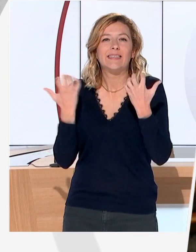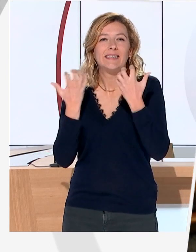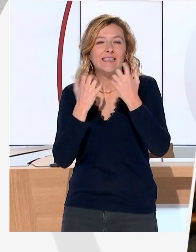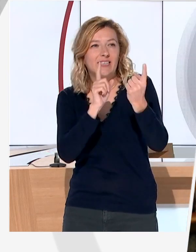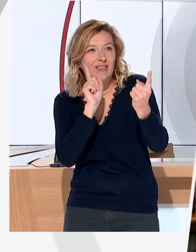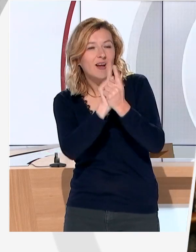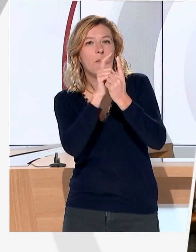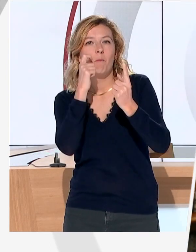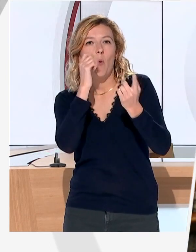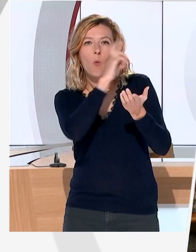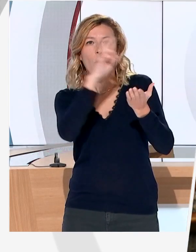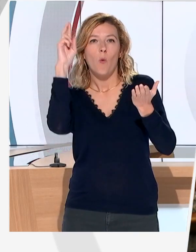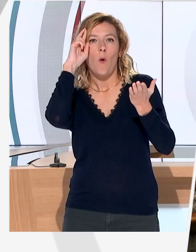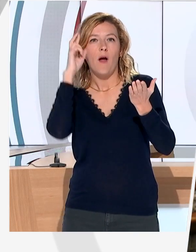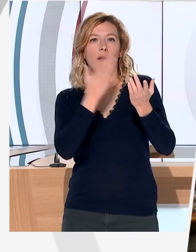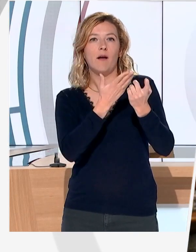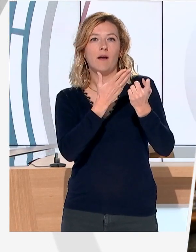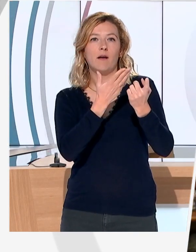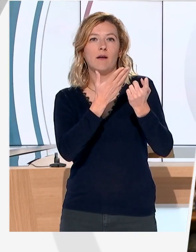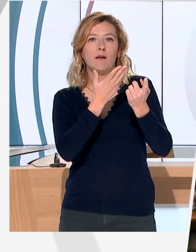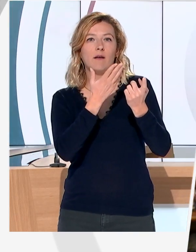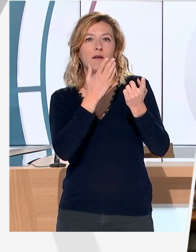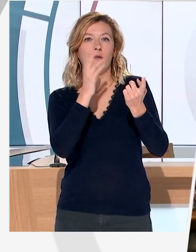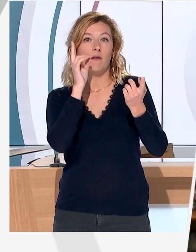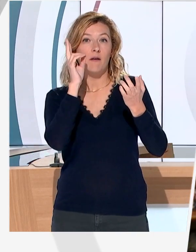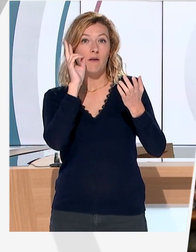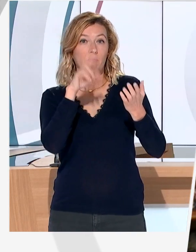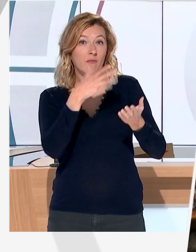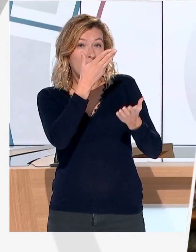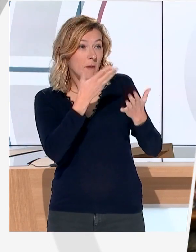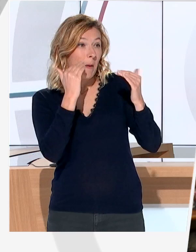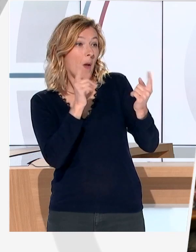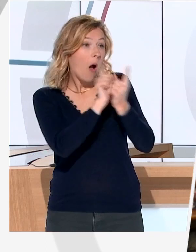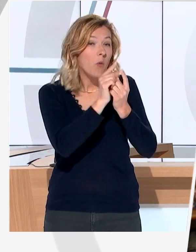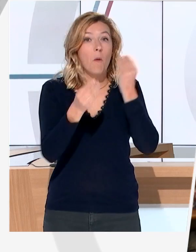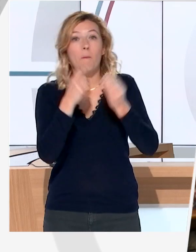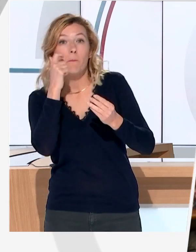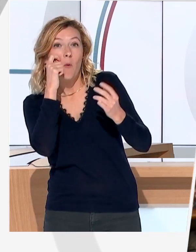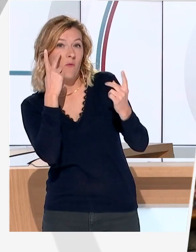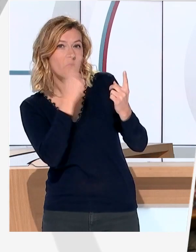être près de voir quelque part. Soit de le rencontrer, soit de le voir avec mes propres yeux.